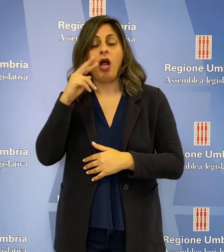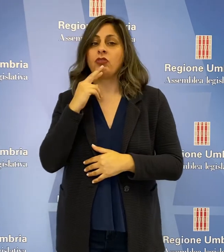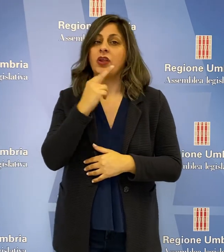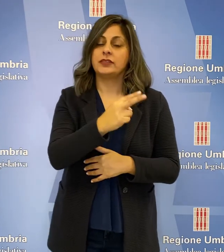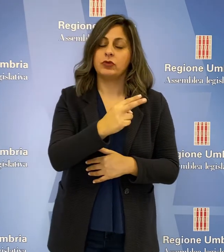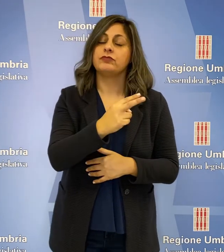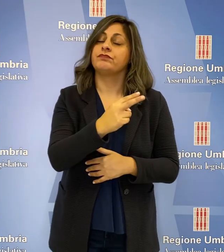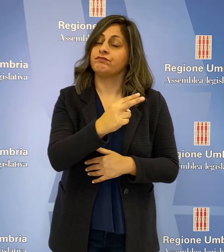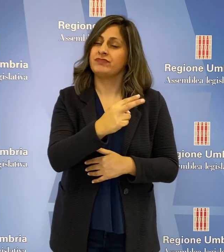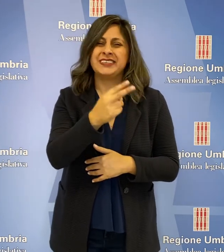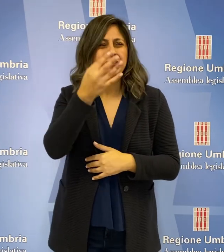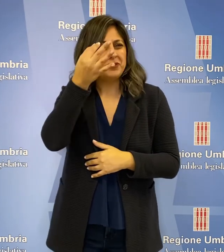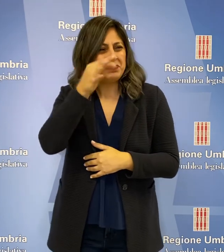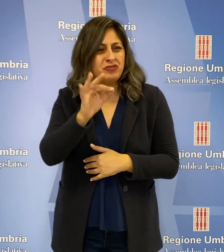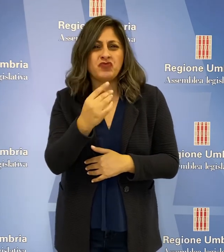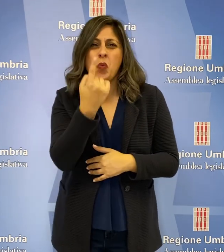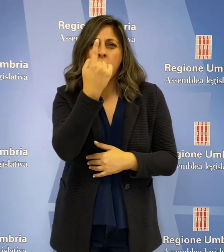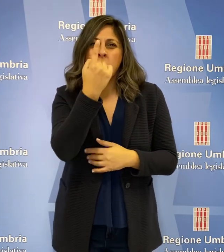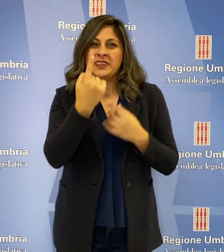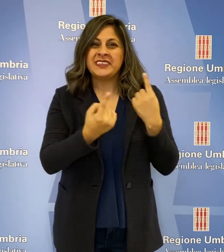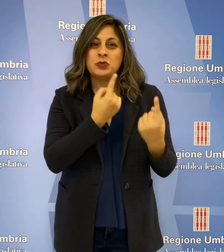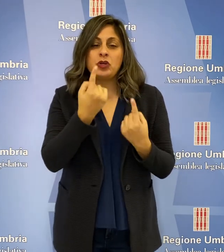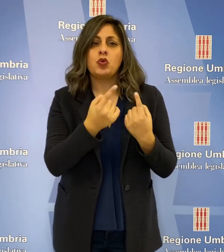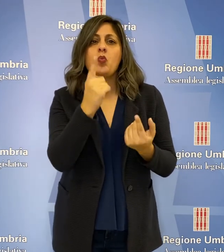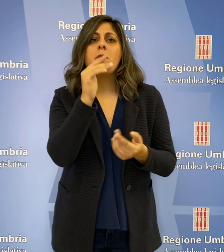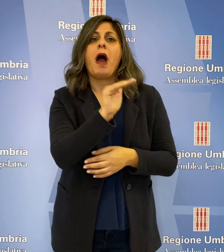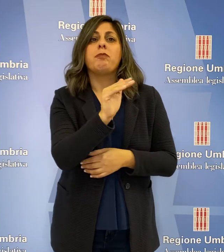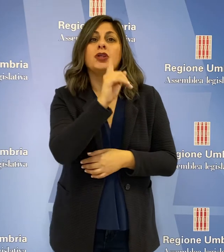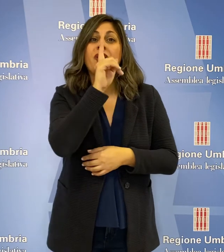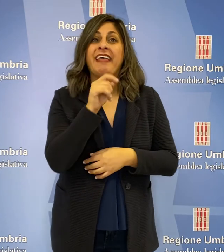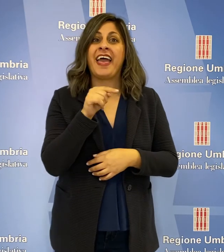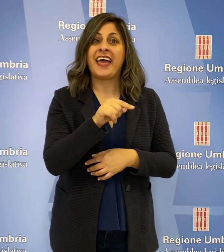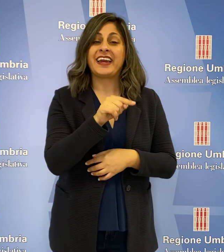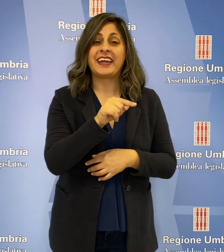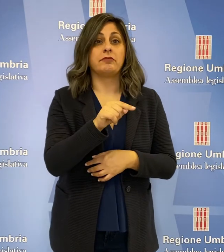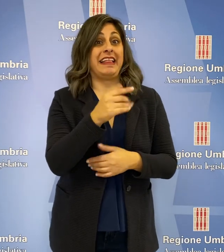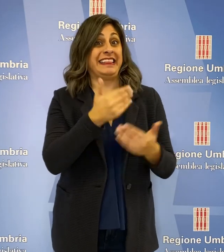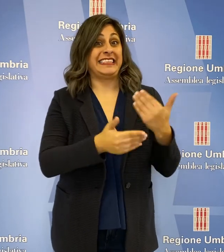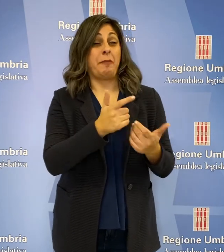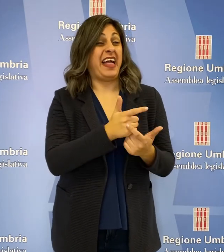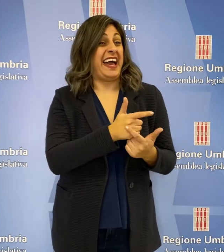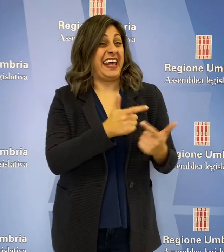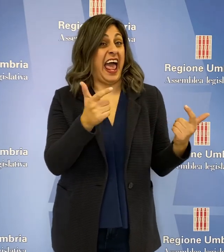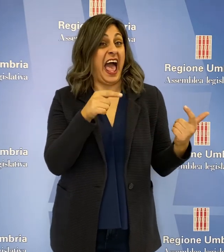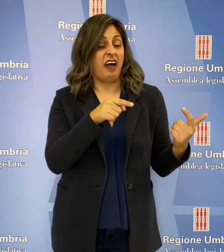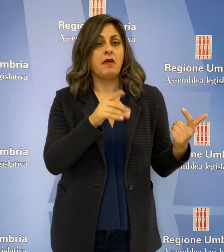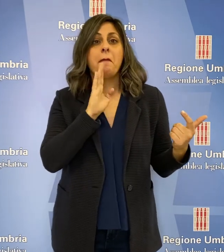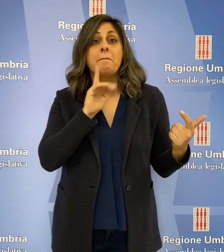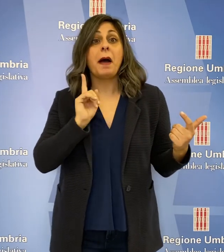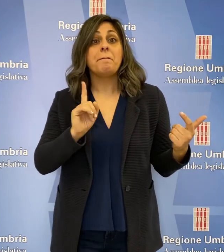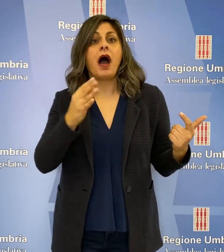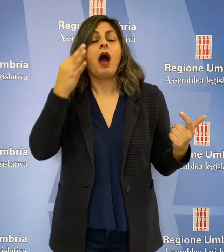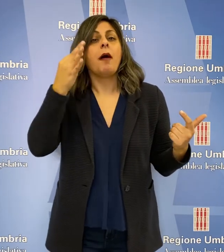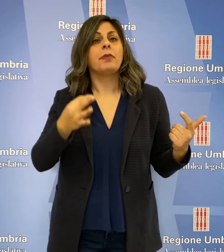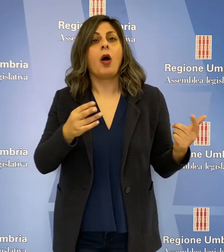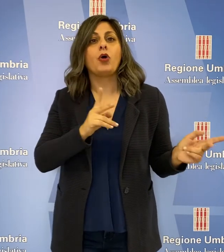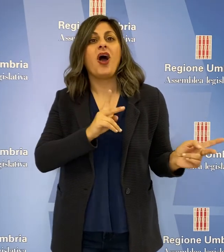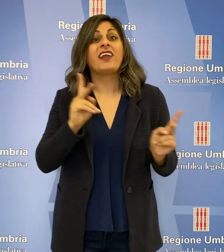risposto evidenziando che nello specifico caso relativo a un bambino di Terni, disabile grave, il cui padre è